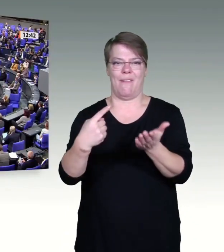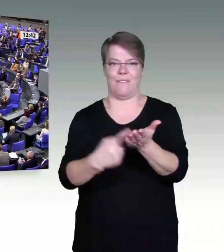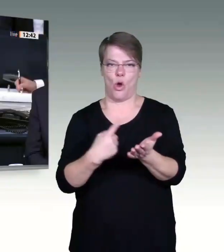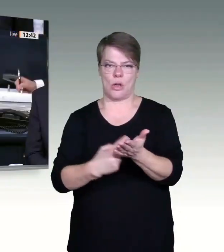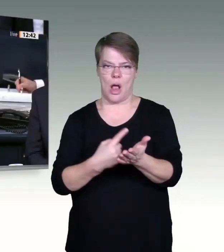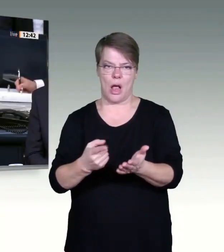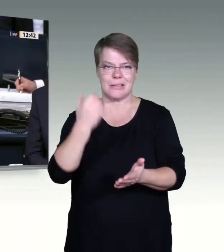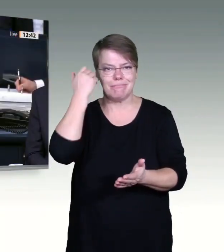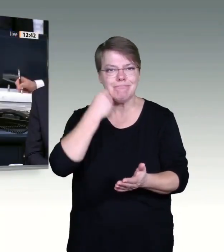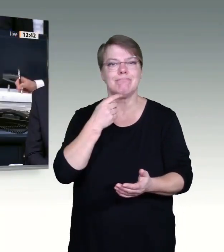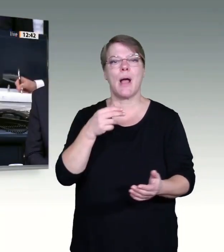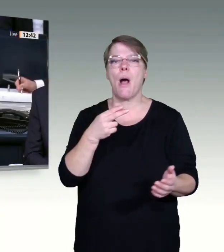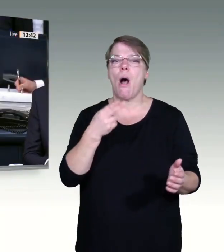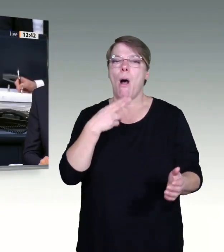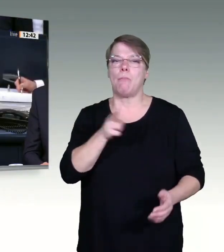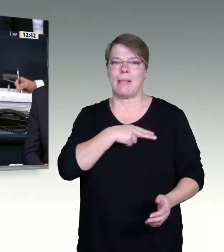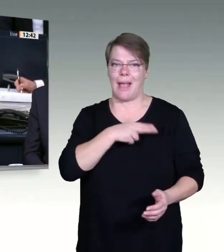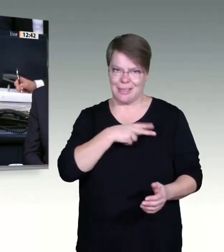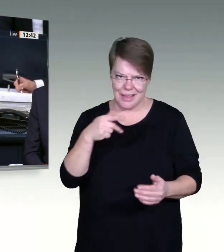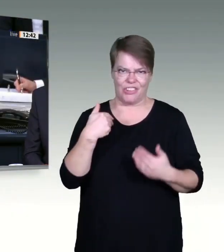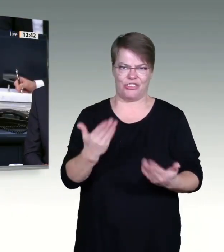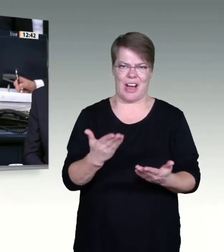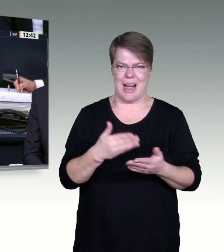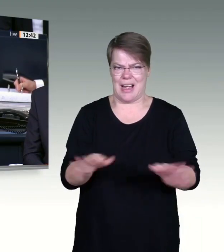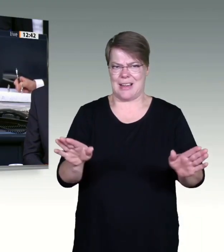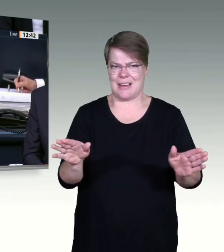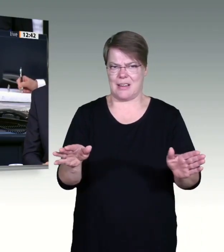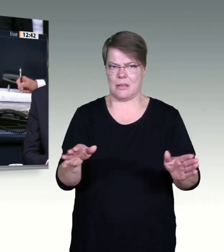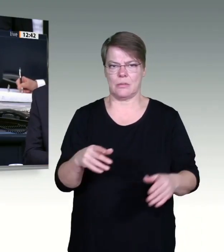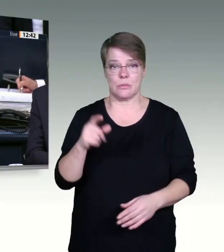Nächste Rednerin für die SPD-Fraktion, Frau Heike Behrens.